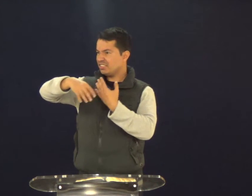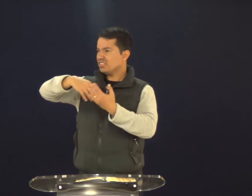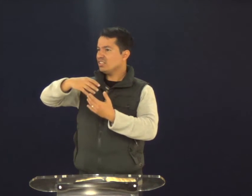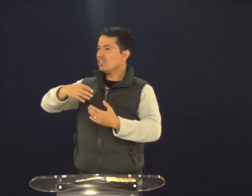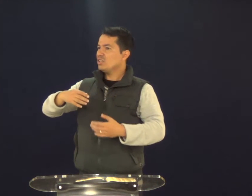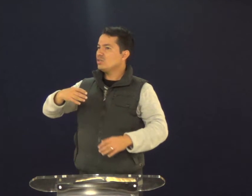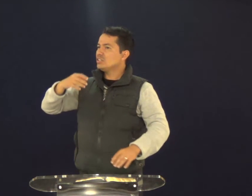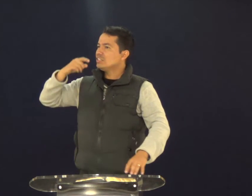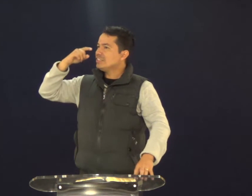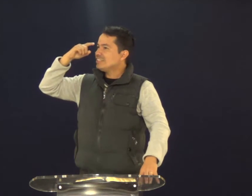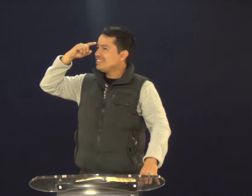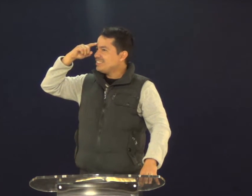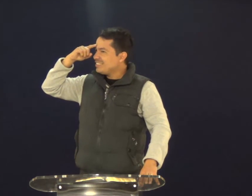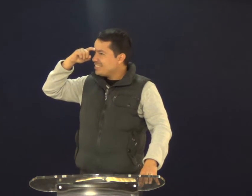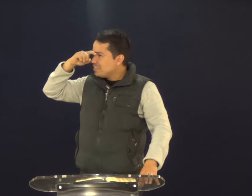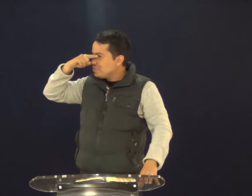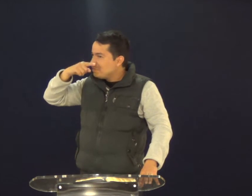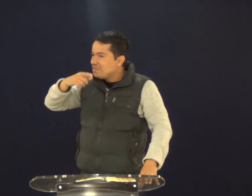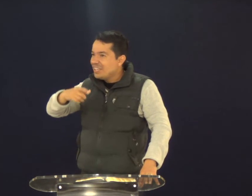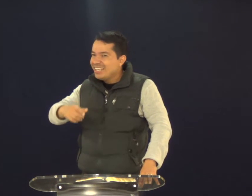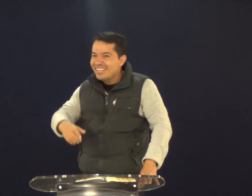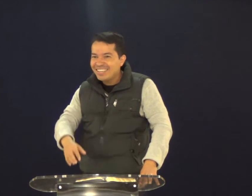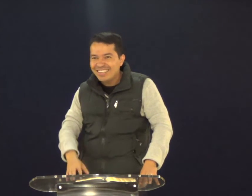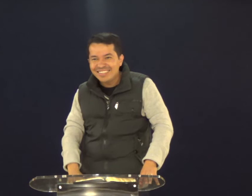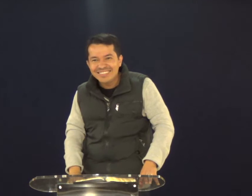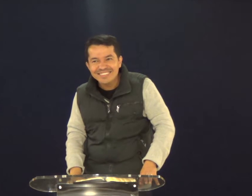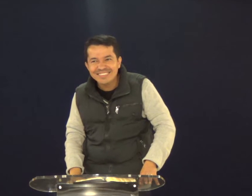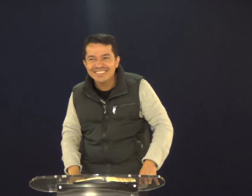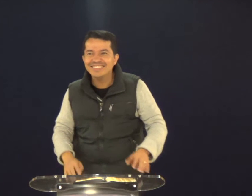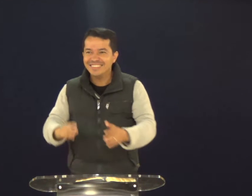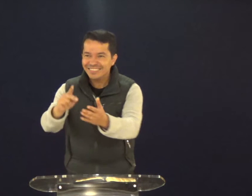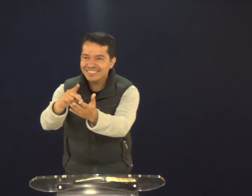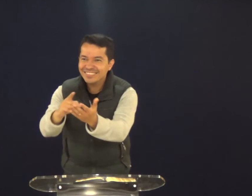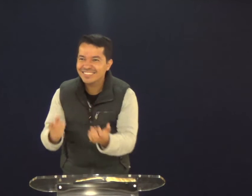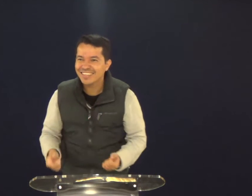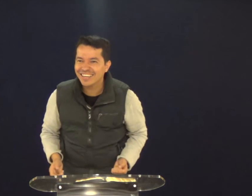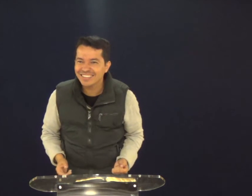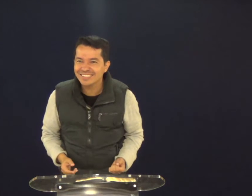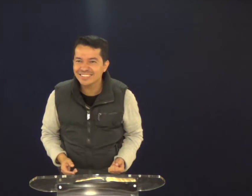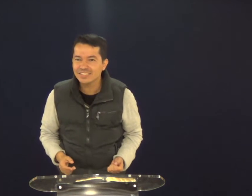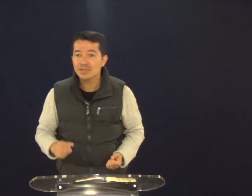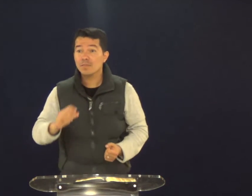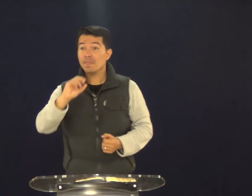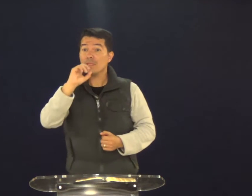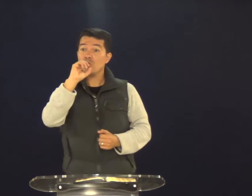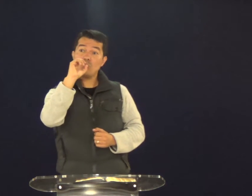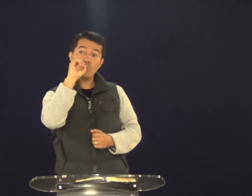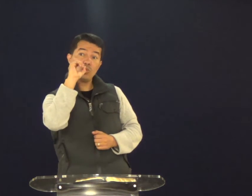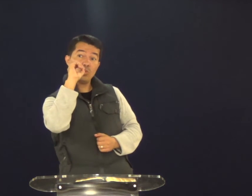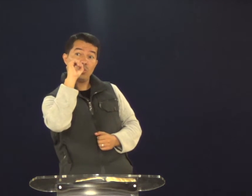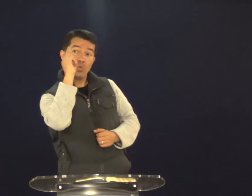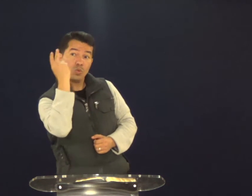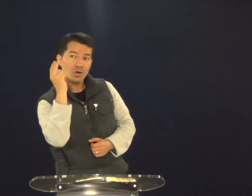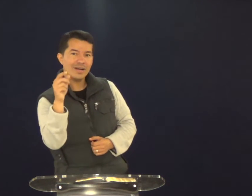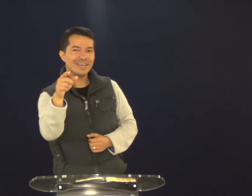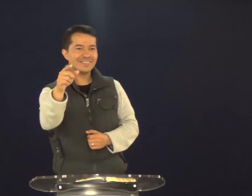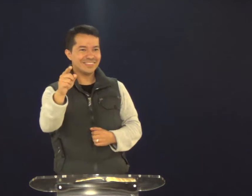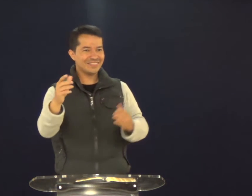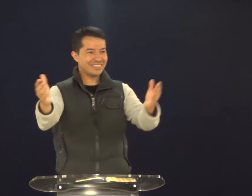chato, parece que vira aquela confusão. Como é difícil, não é? Não é verdade? Ou, então, também,